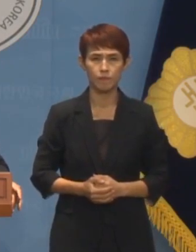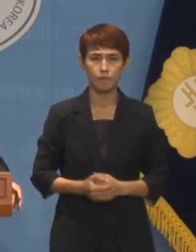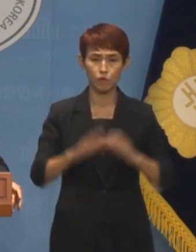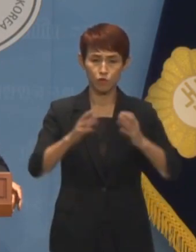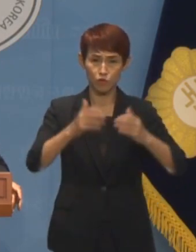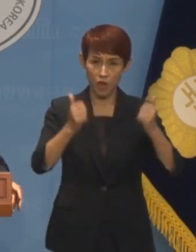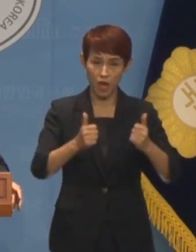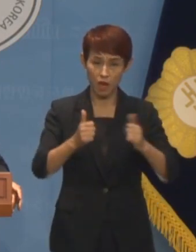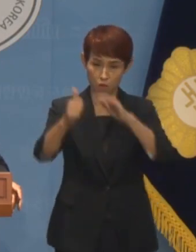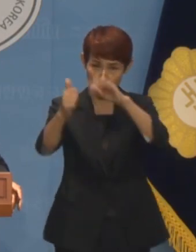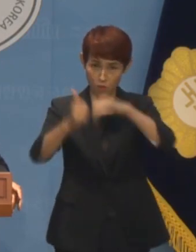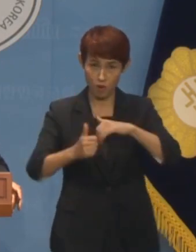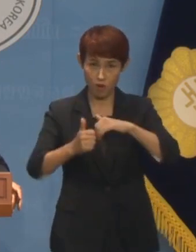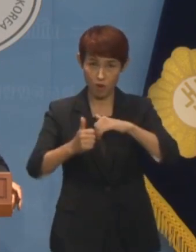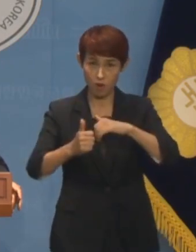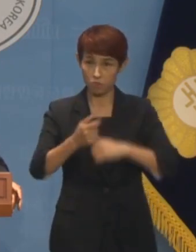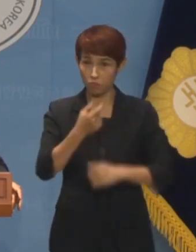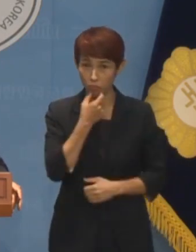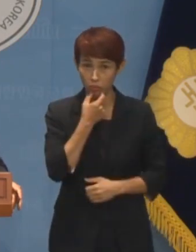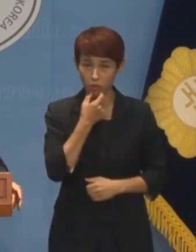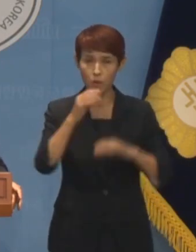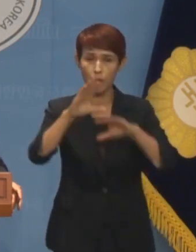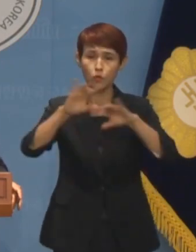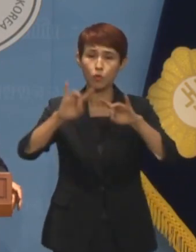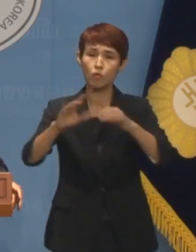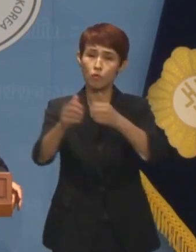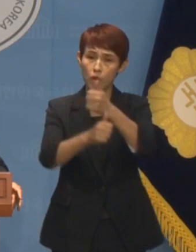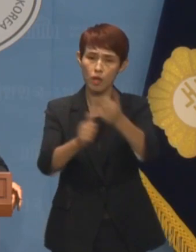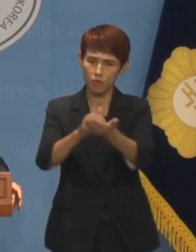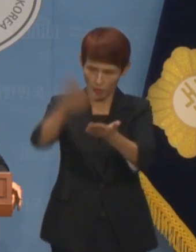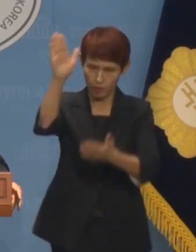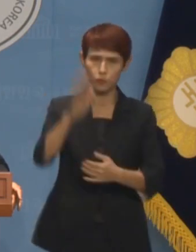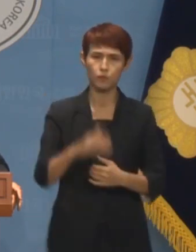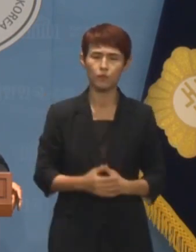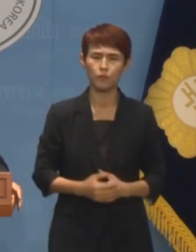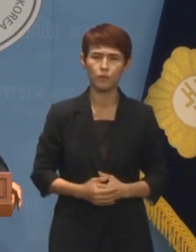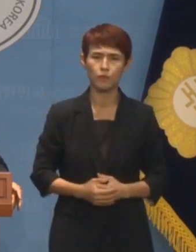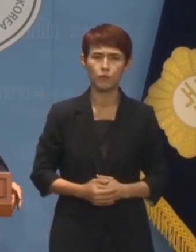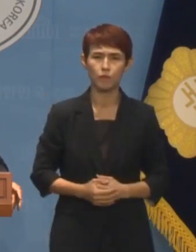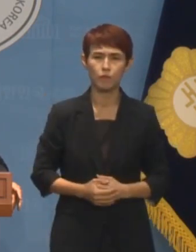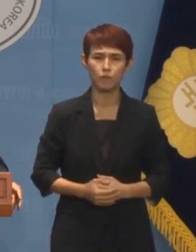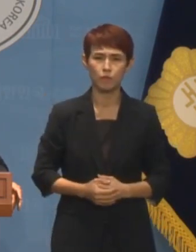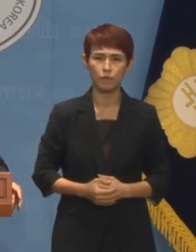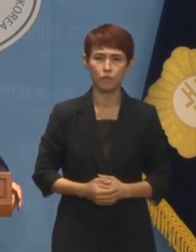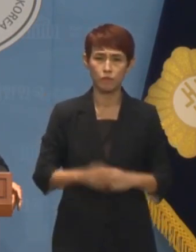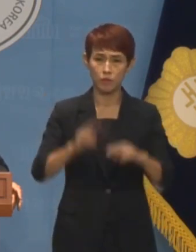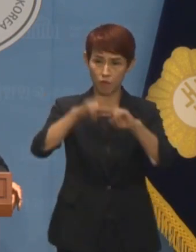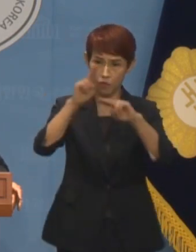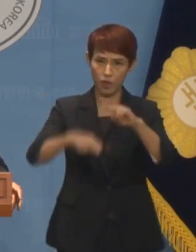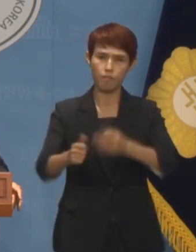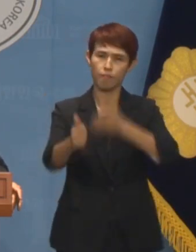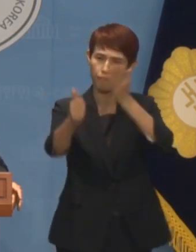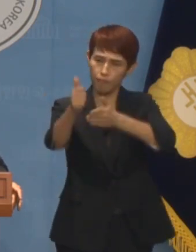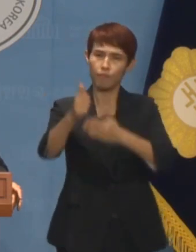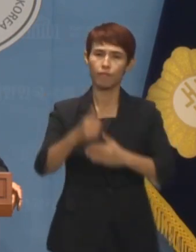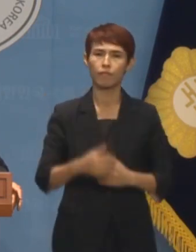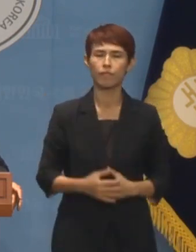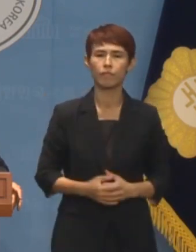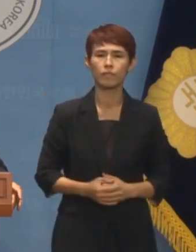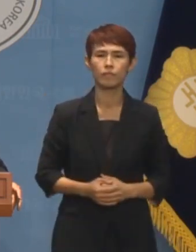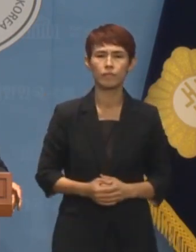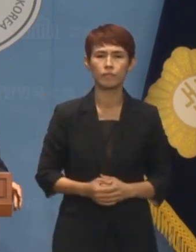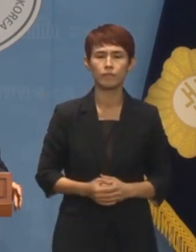국회에 불려 나오는 게 싫거든 방통위를 떠나면 됩니다. 사퇴할 것을 강력히 촉구합니다.